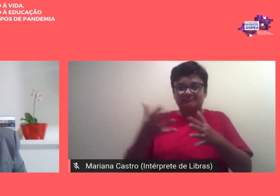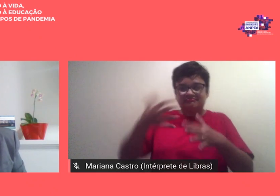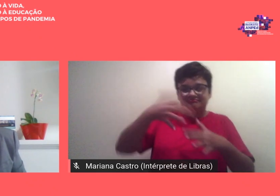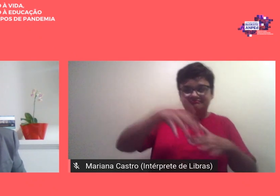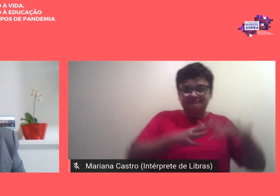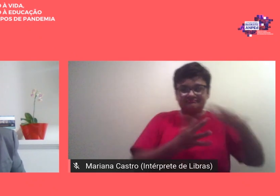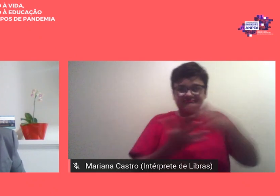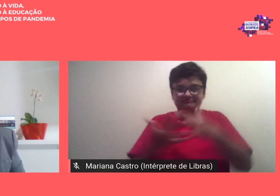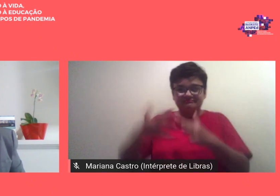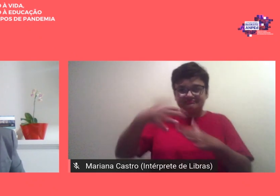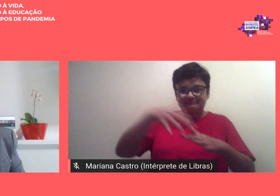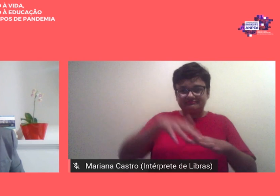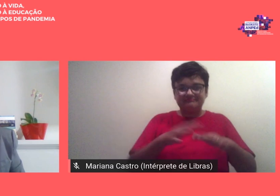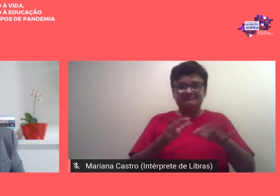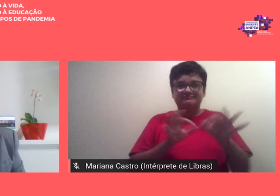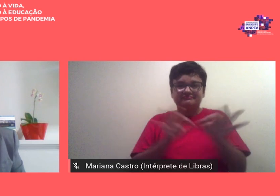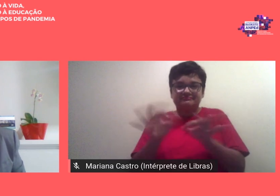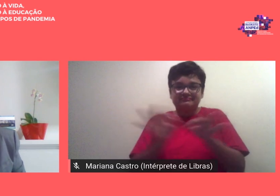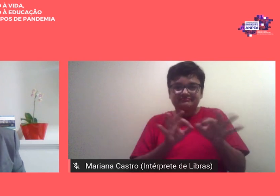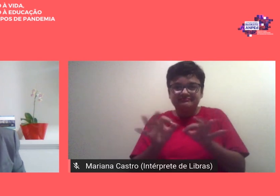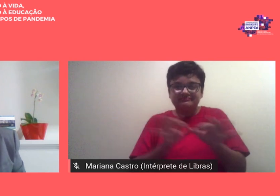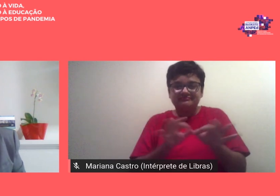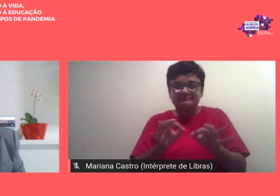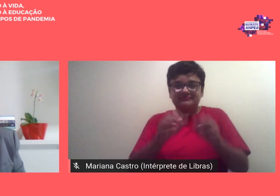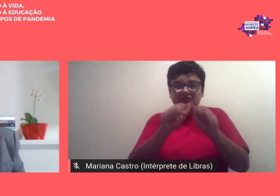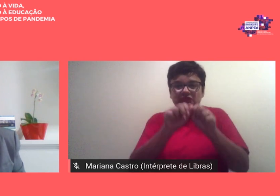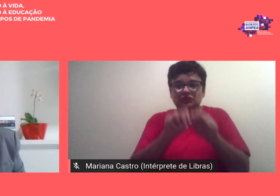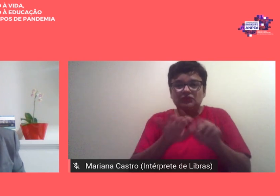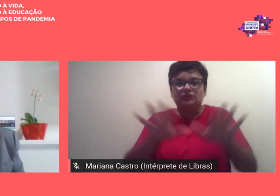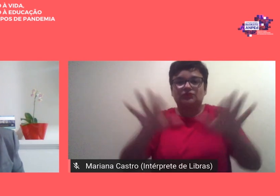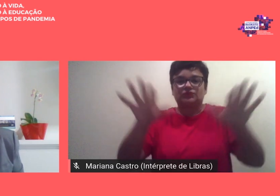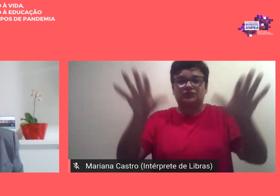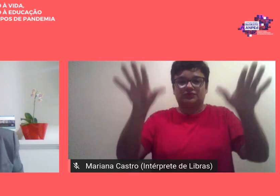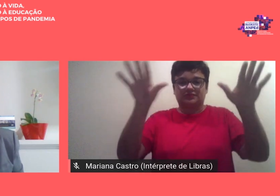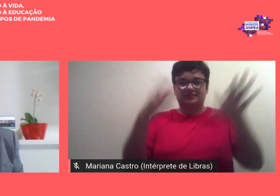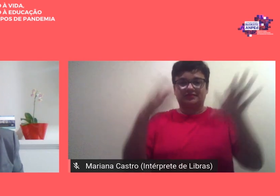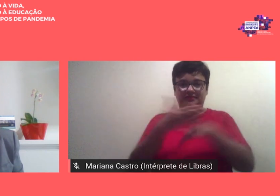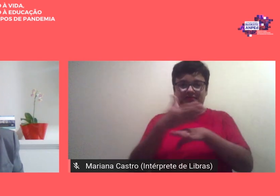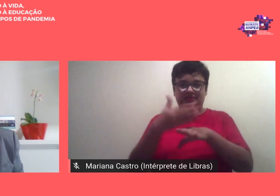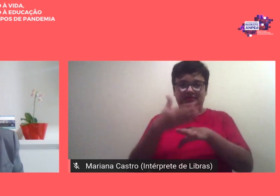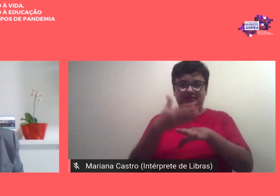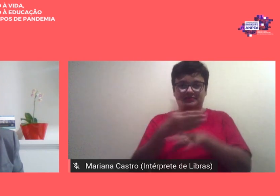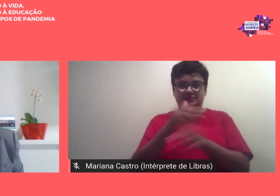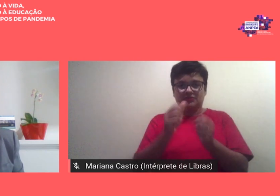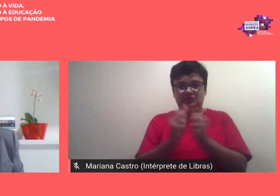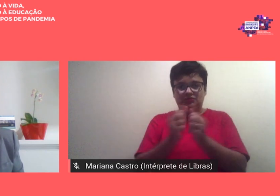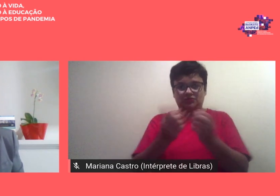seu aspecto organizativo que se expandiu com a participação de vocês